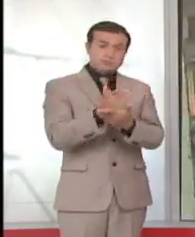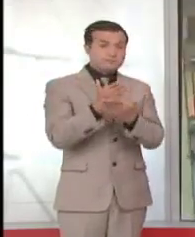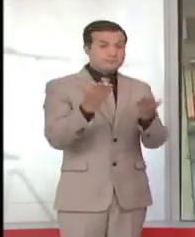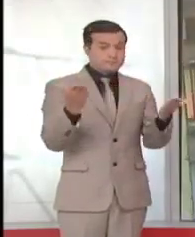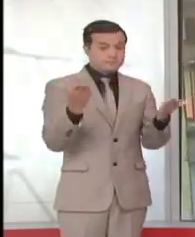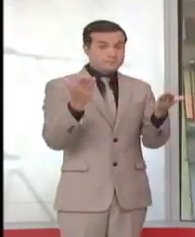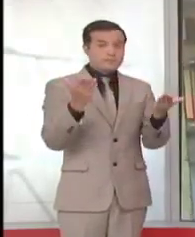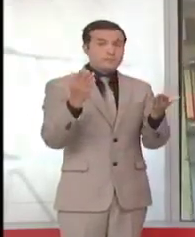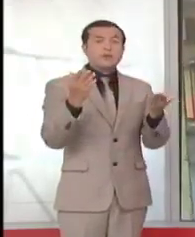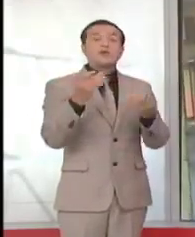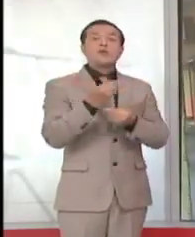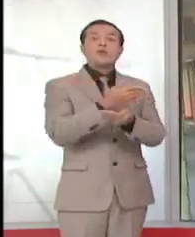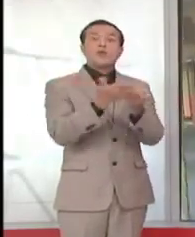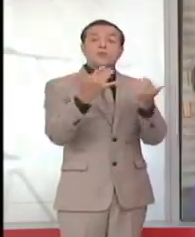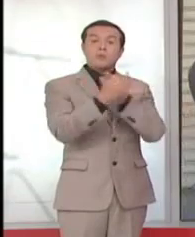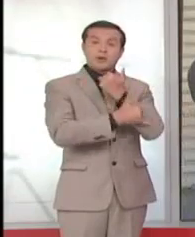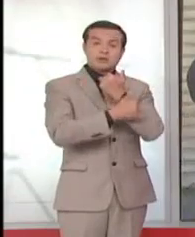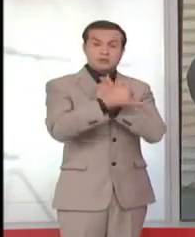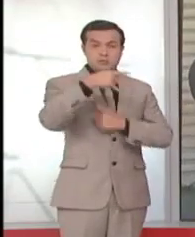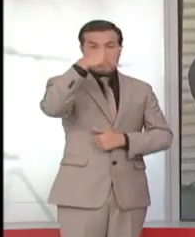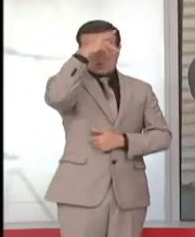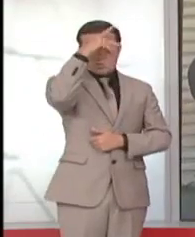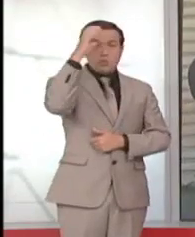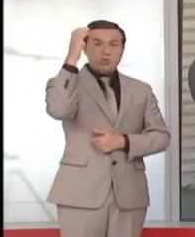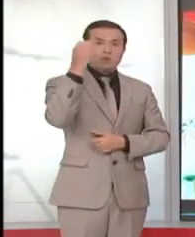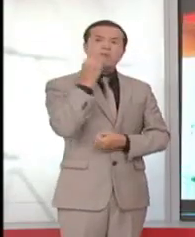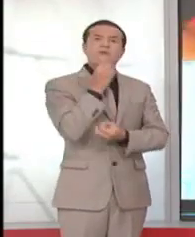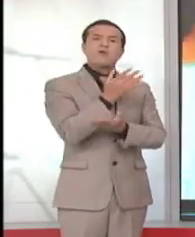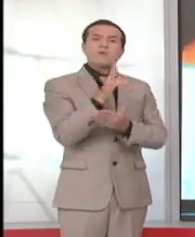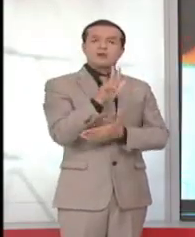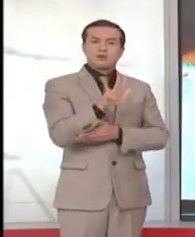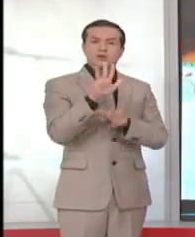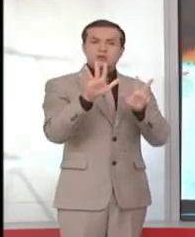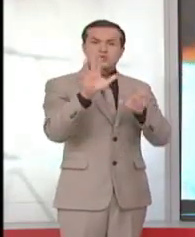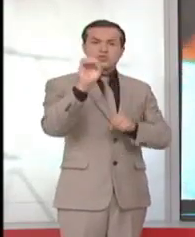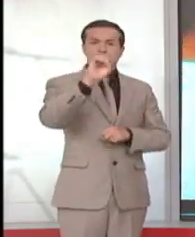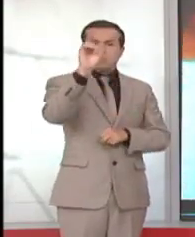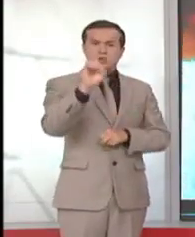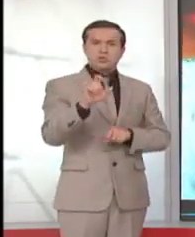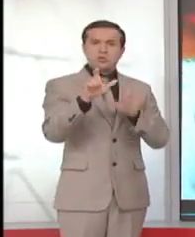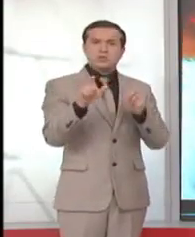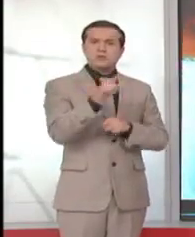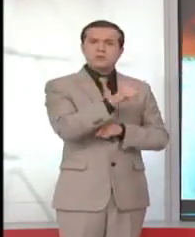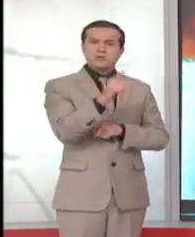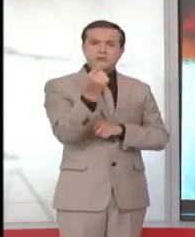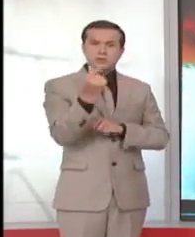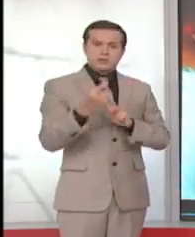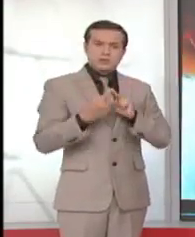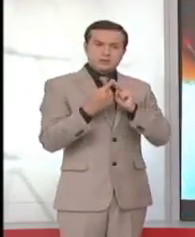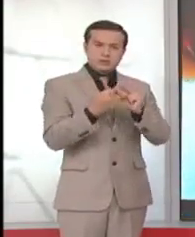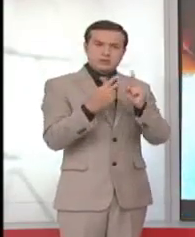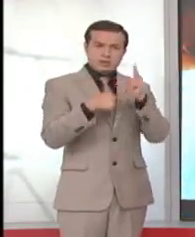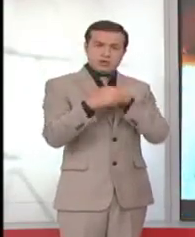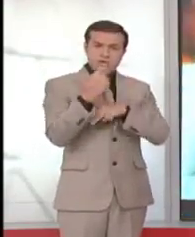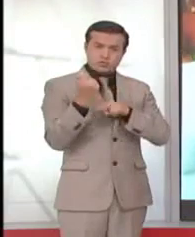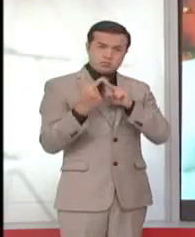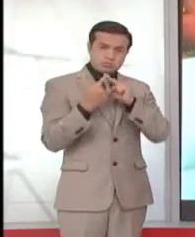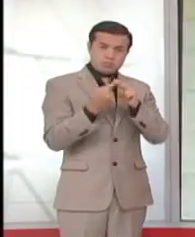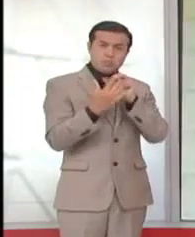estudio realizado en países como Perú y Colombia determinó que el 38% de los clientes que llegaron a los microcréditos siendo pobres dejaron